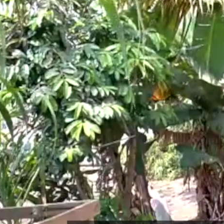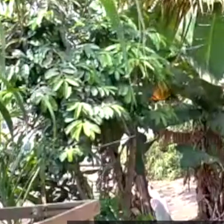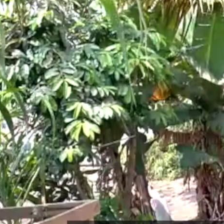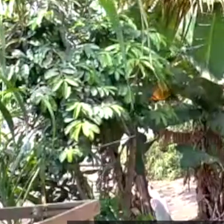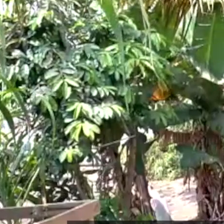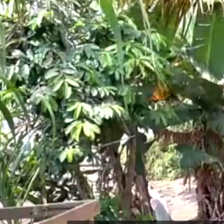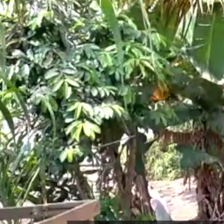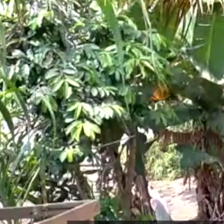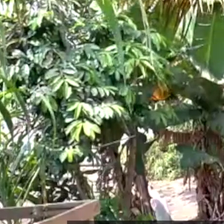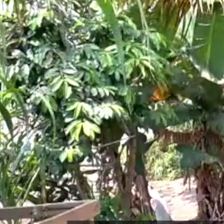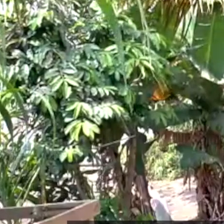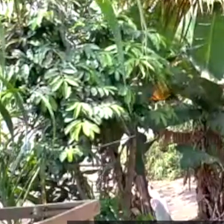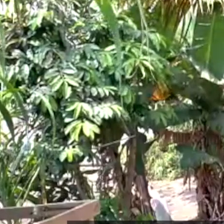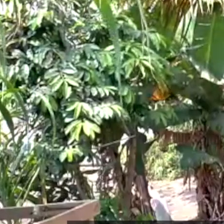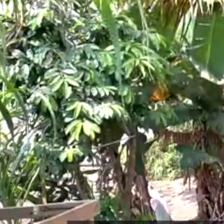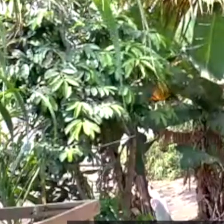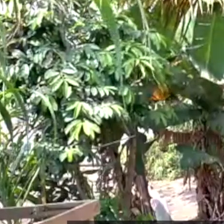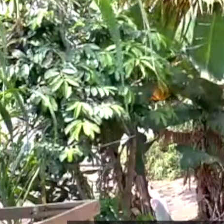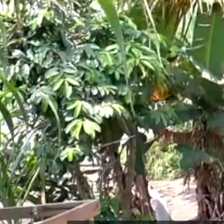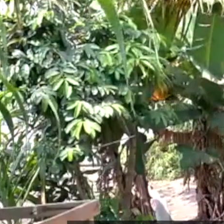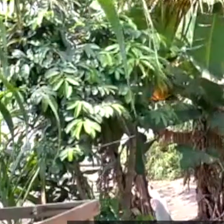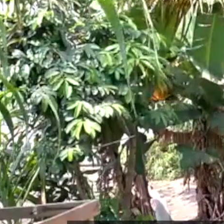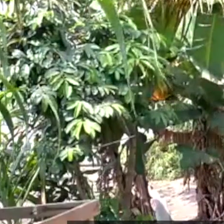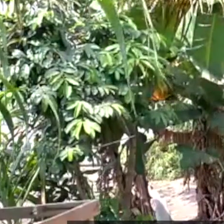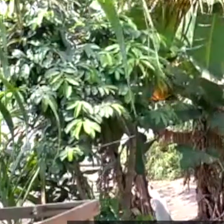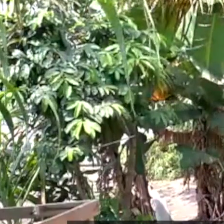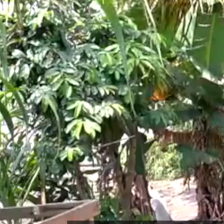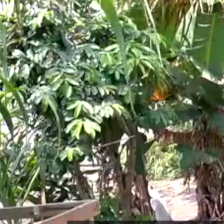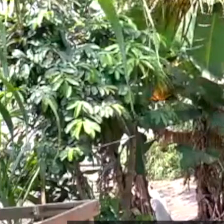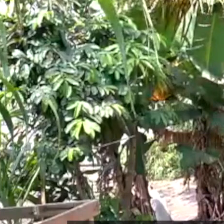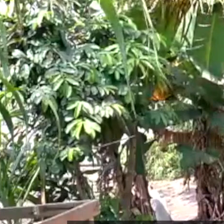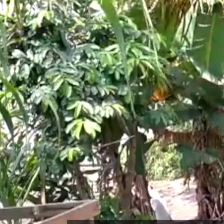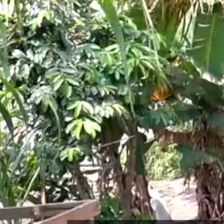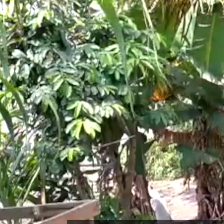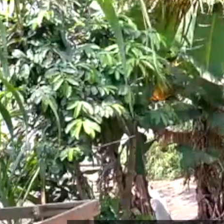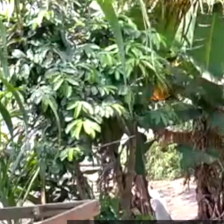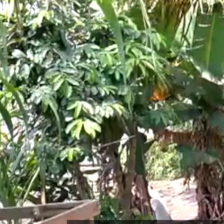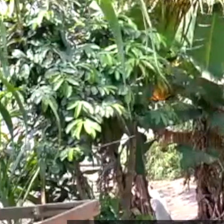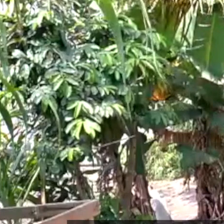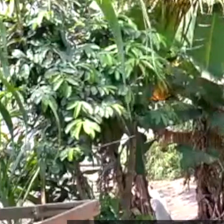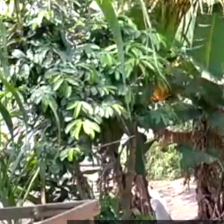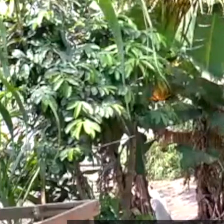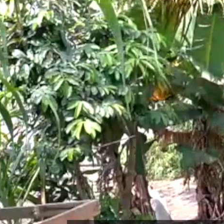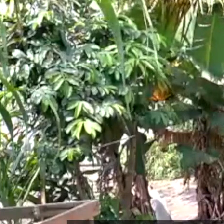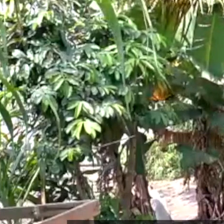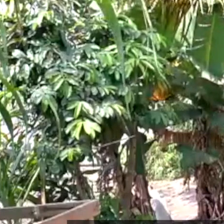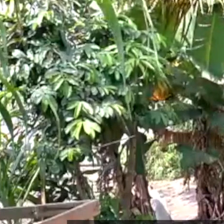pequena formação num centro de formação profissional, mas não correu bem e acabei desistindo. Fui